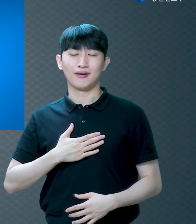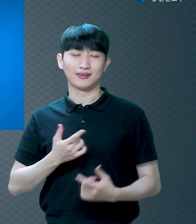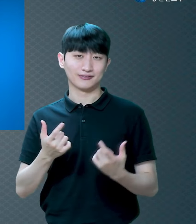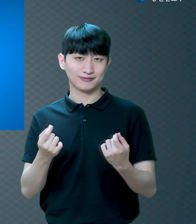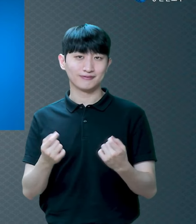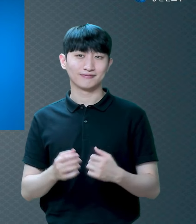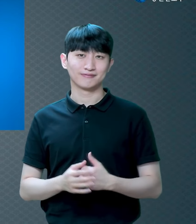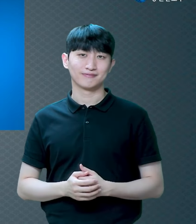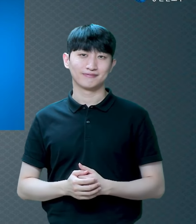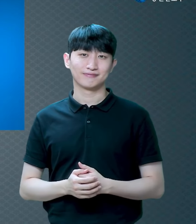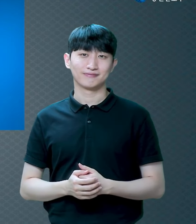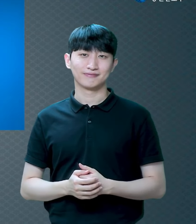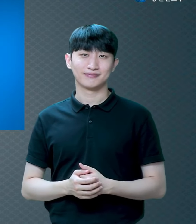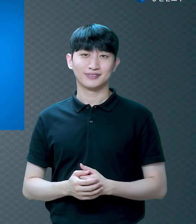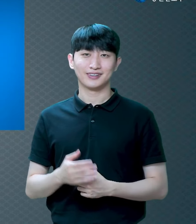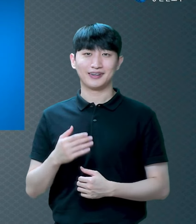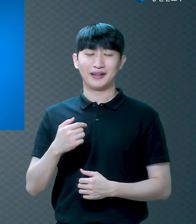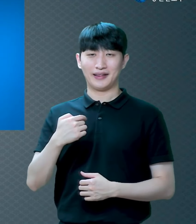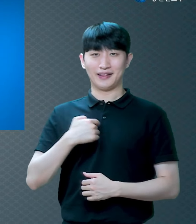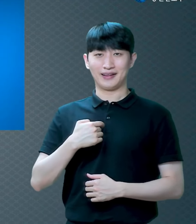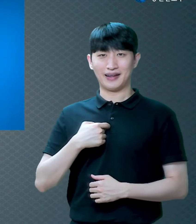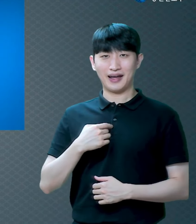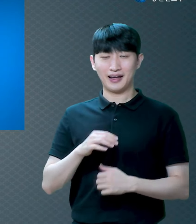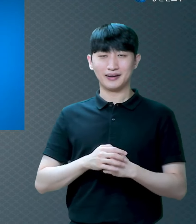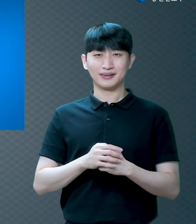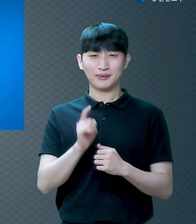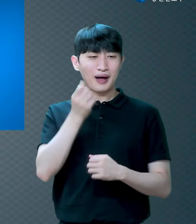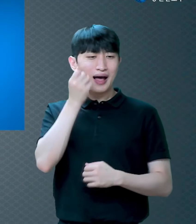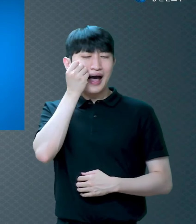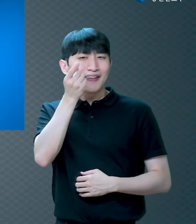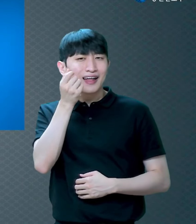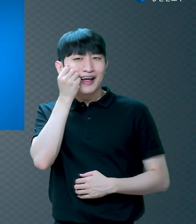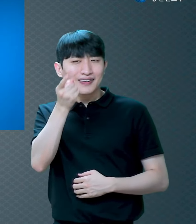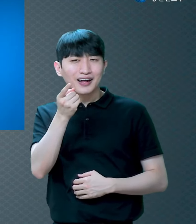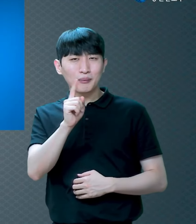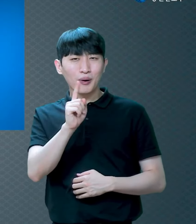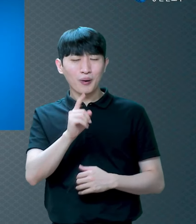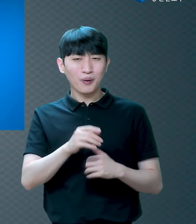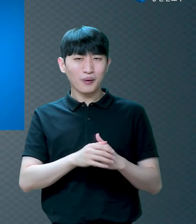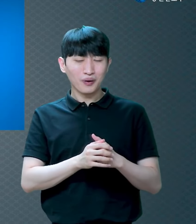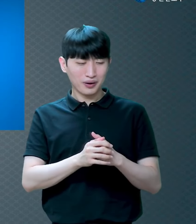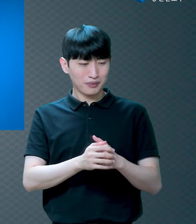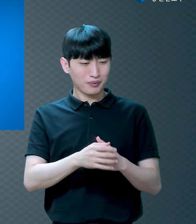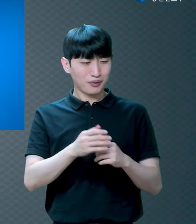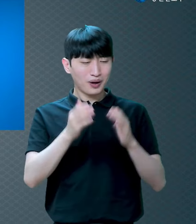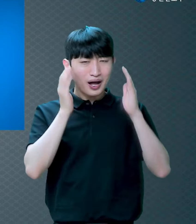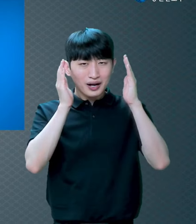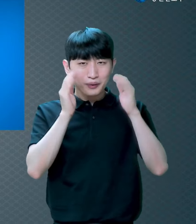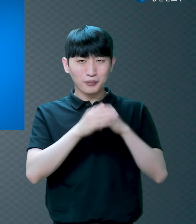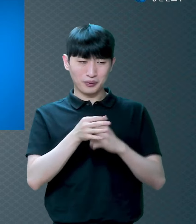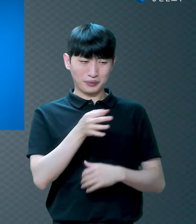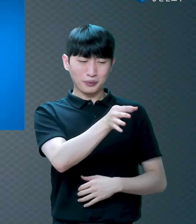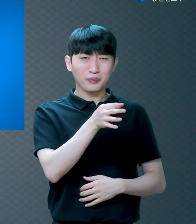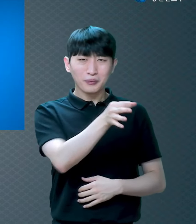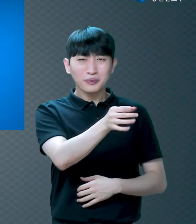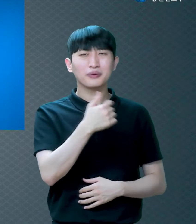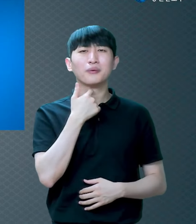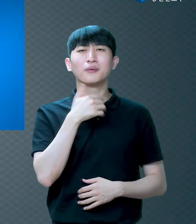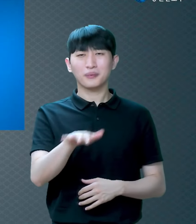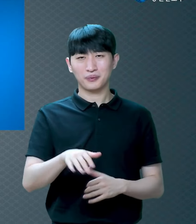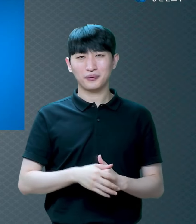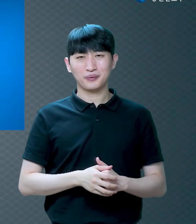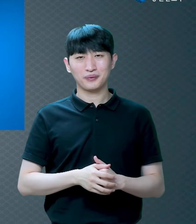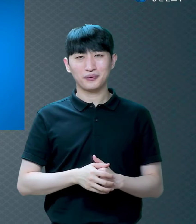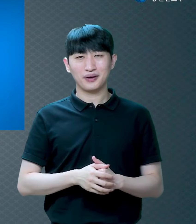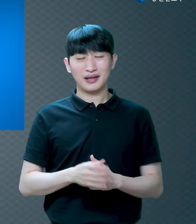제가 공락금을 제때 내본 적이 없거든요 맨날 학교 가면 벌 쓰고 있고 줘야 갖다